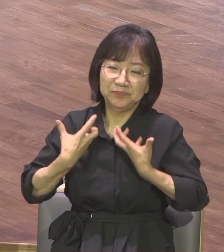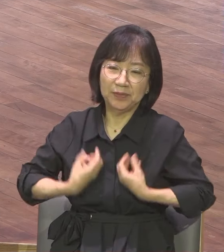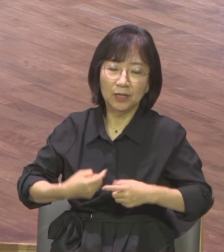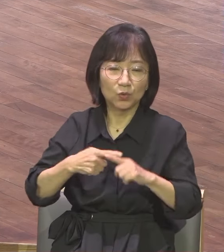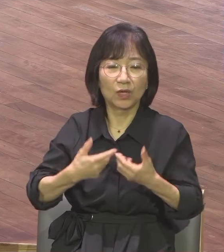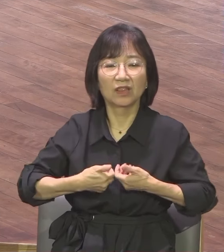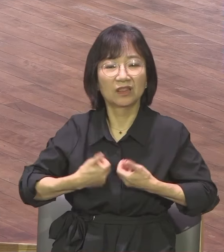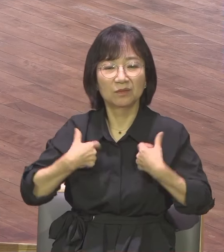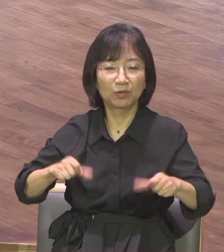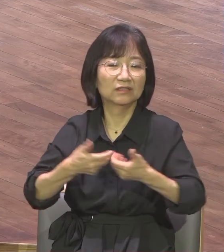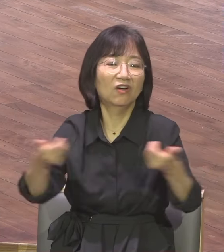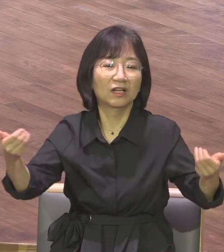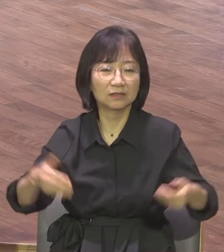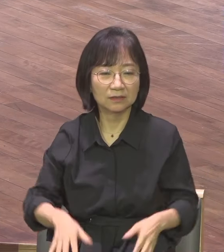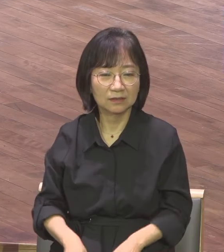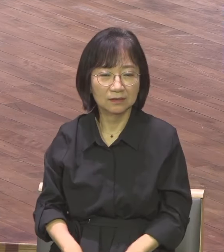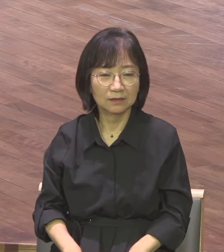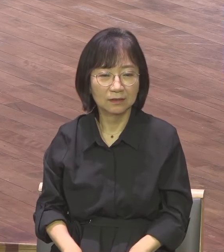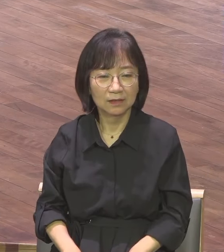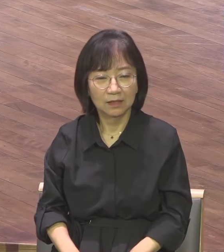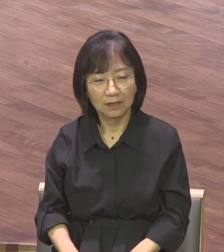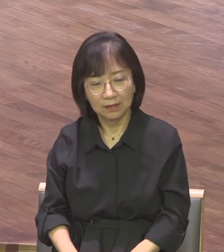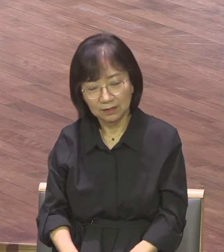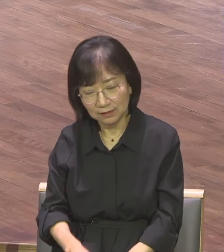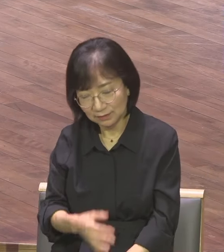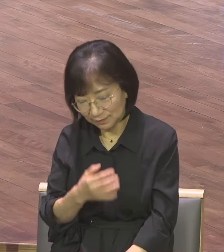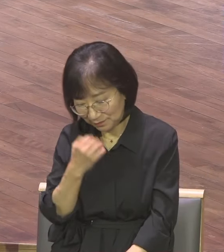아니 집값이 올랐다고 춤추게 합니까? 내리면 어떻게 하려고요?